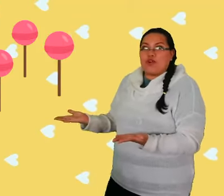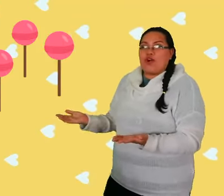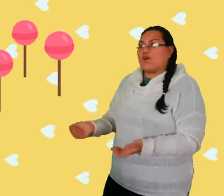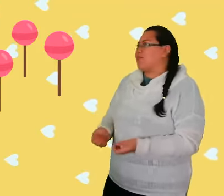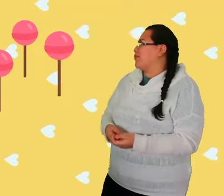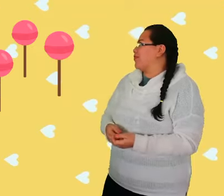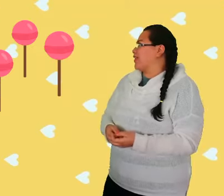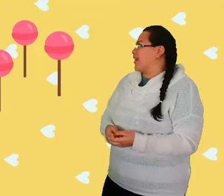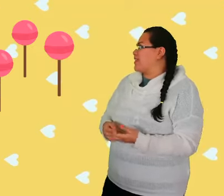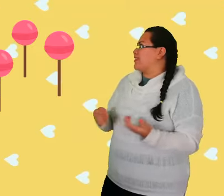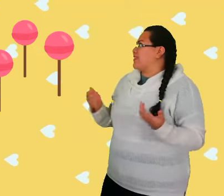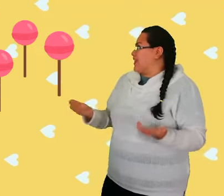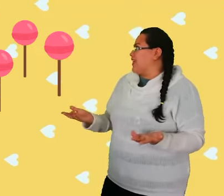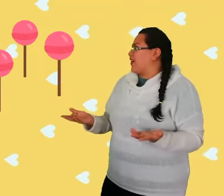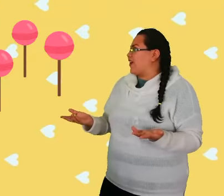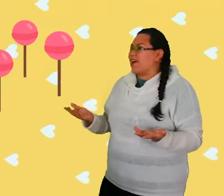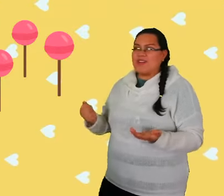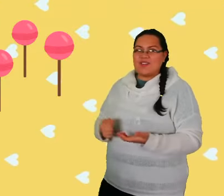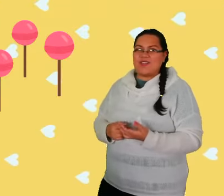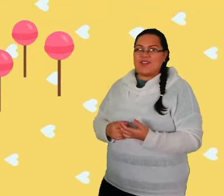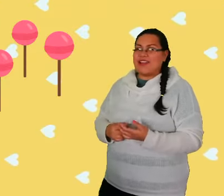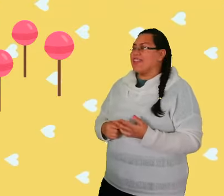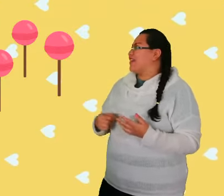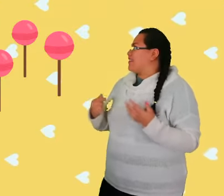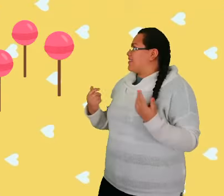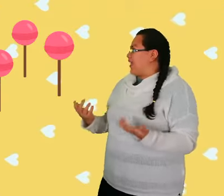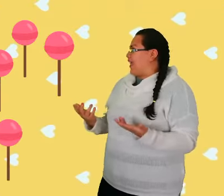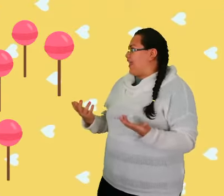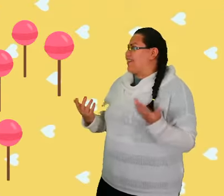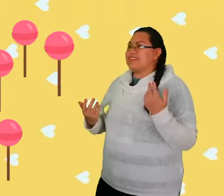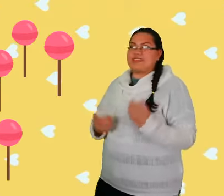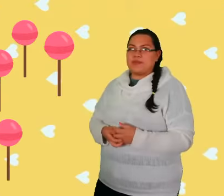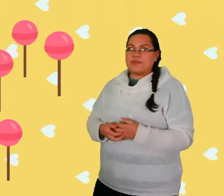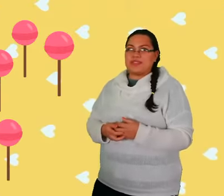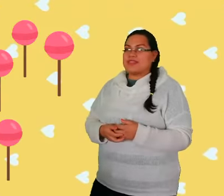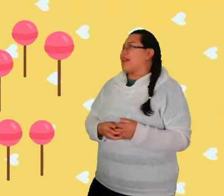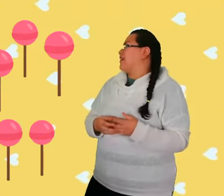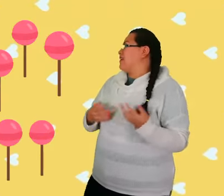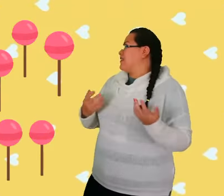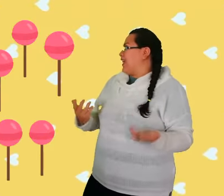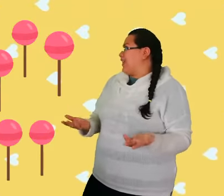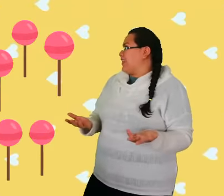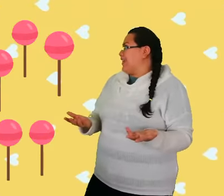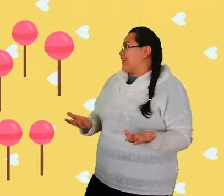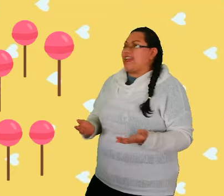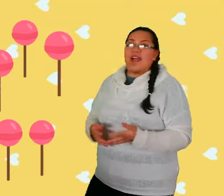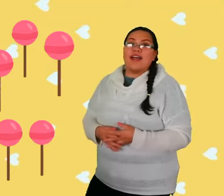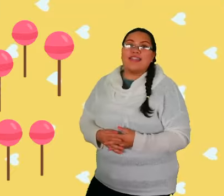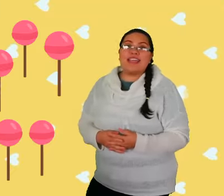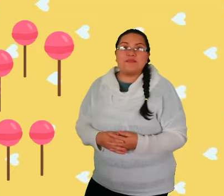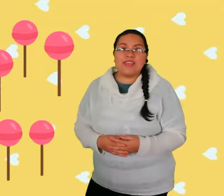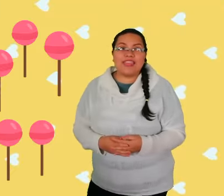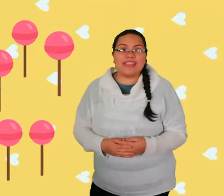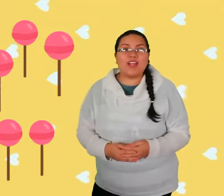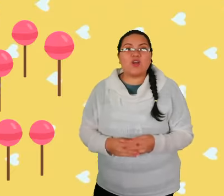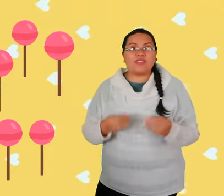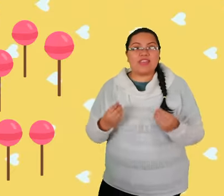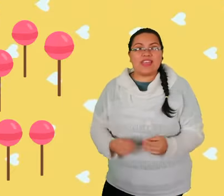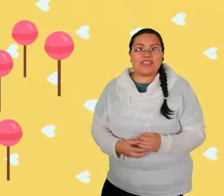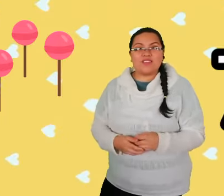cuatro, cinco, seis, siete. También tengo 7